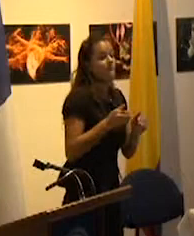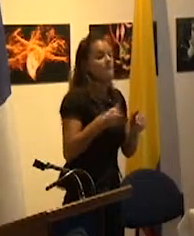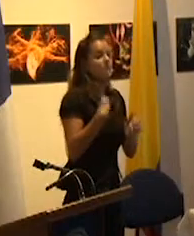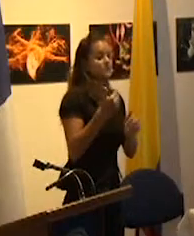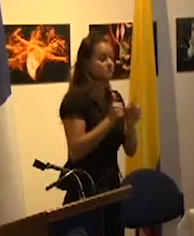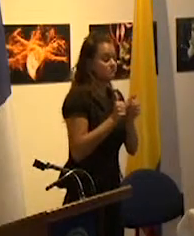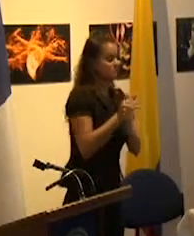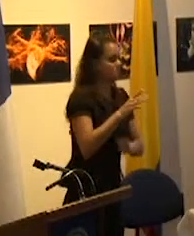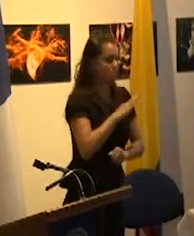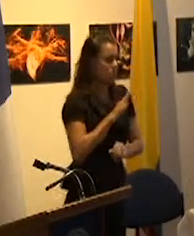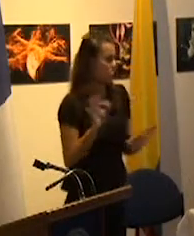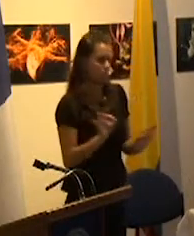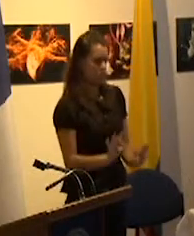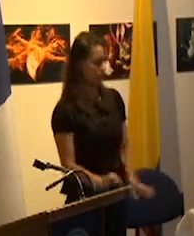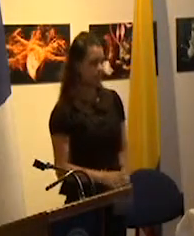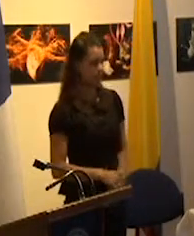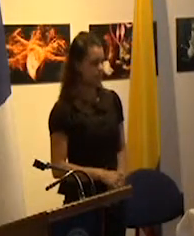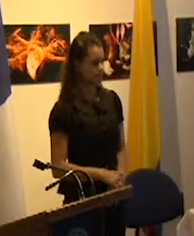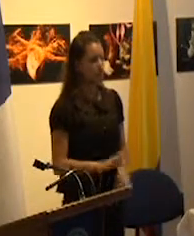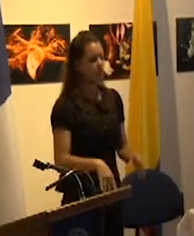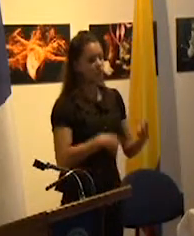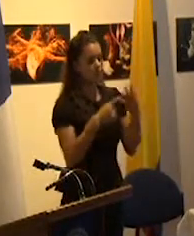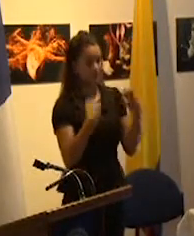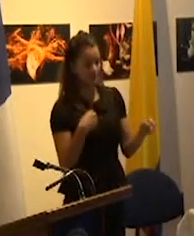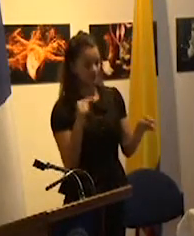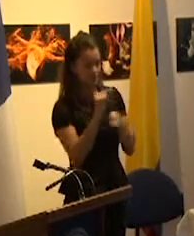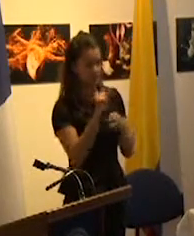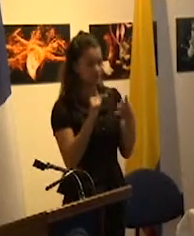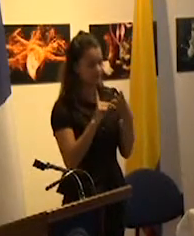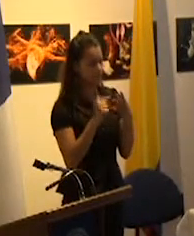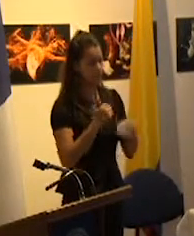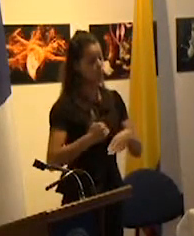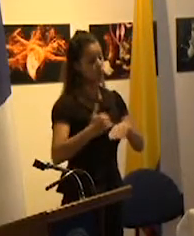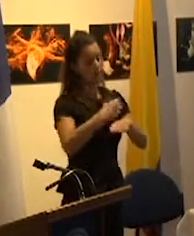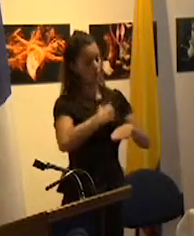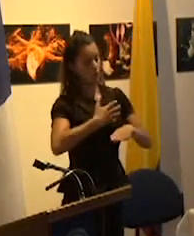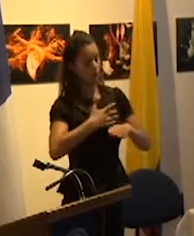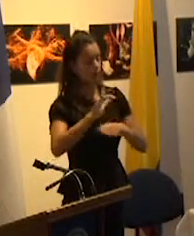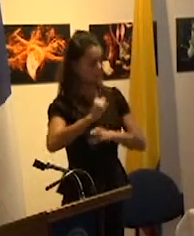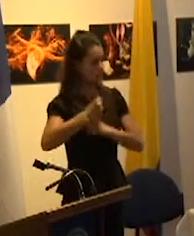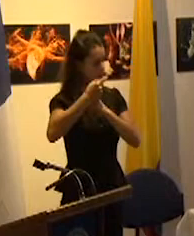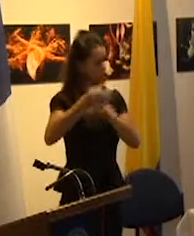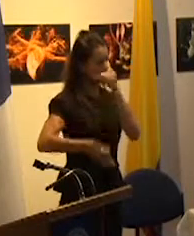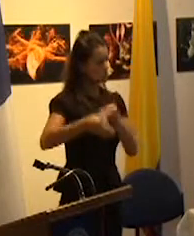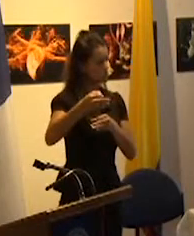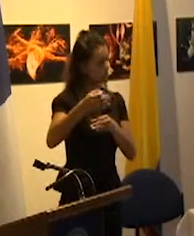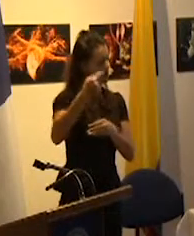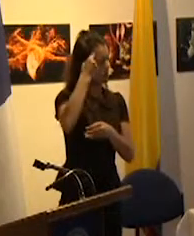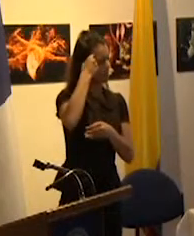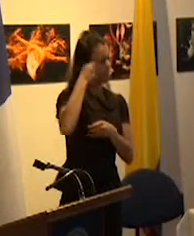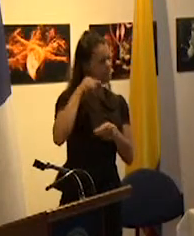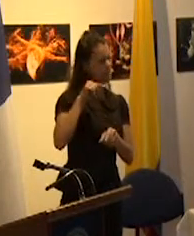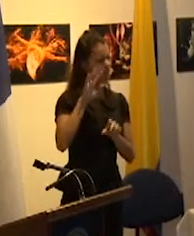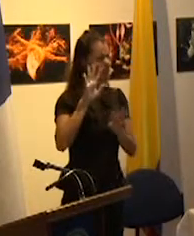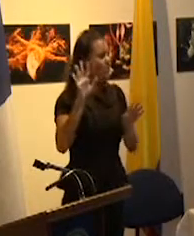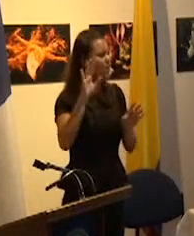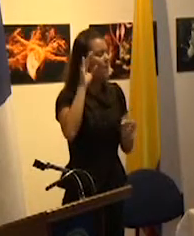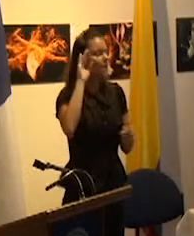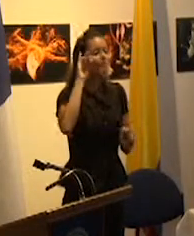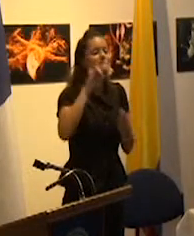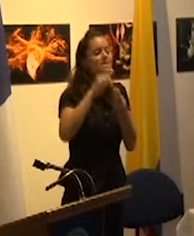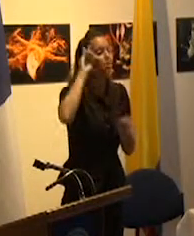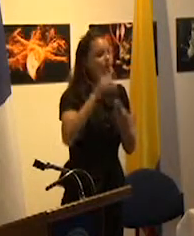cuarta crítica la igualdad de oportunidades como principio de justicia fue visto como una mistificación